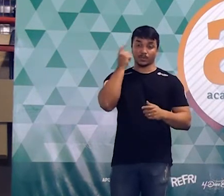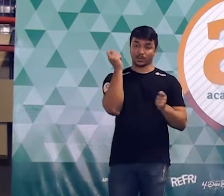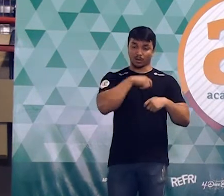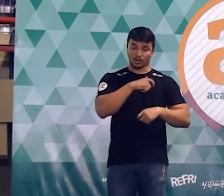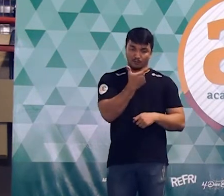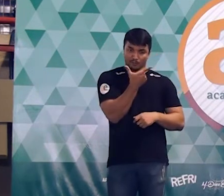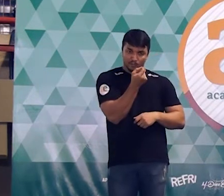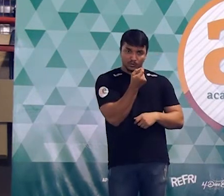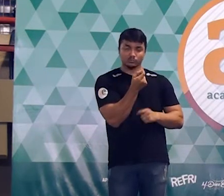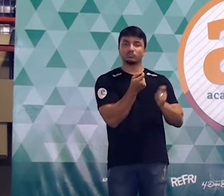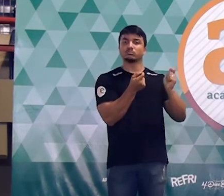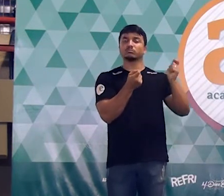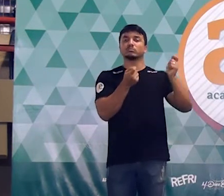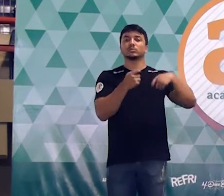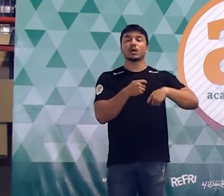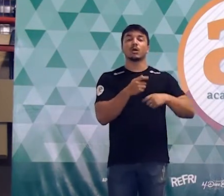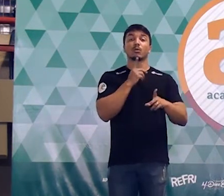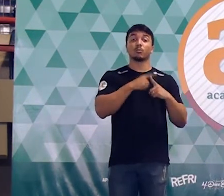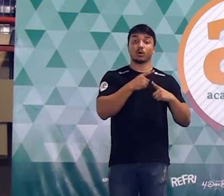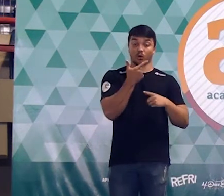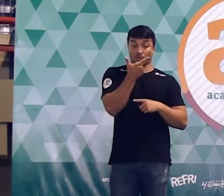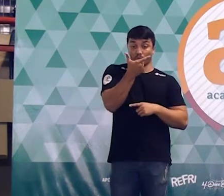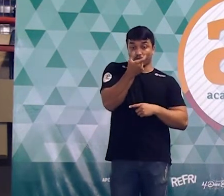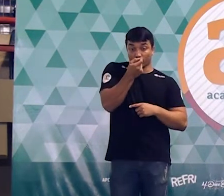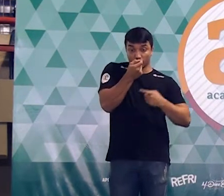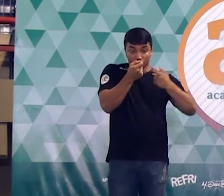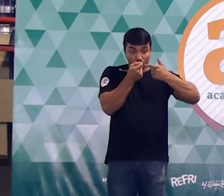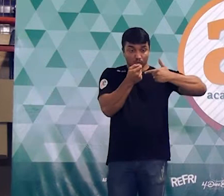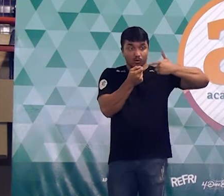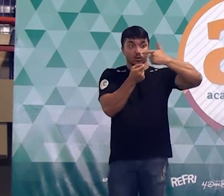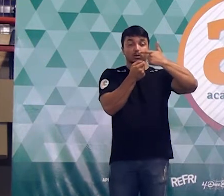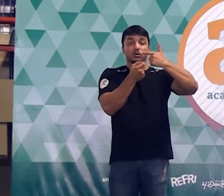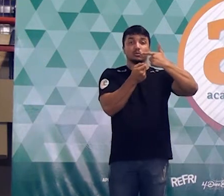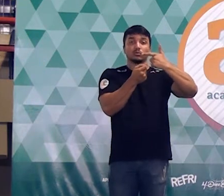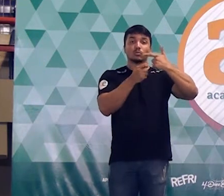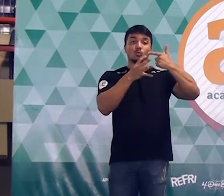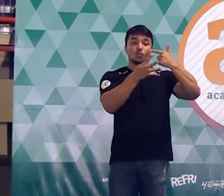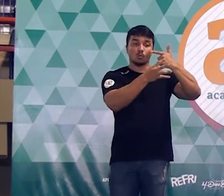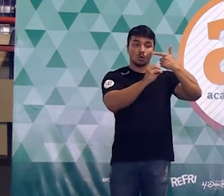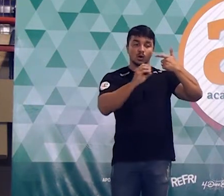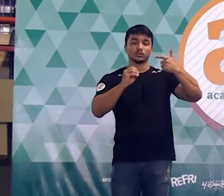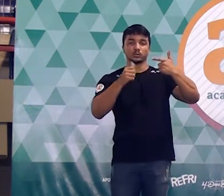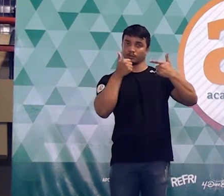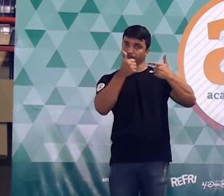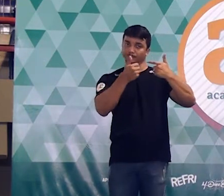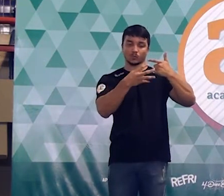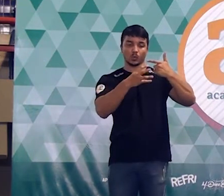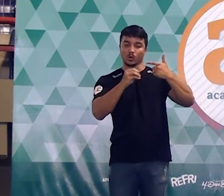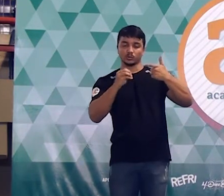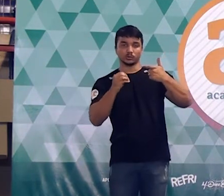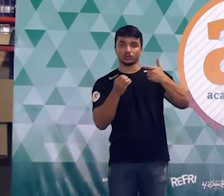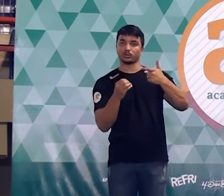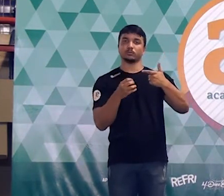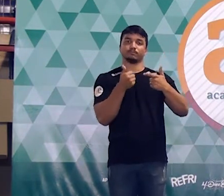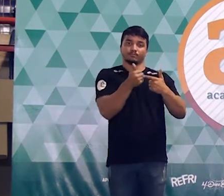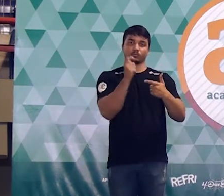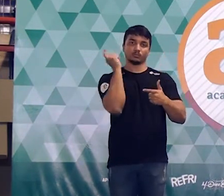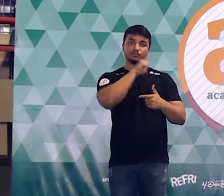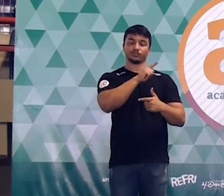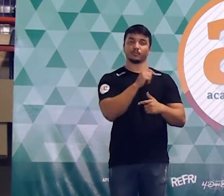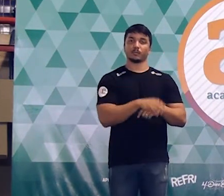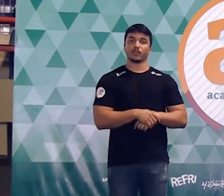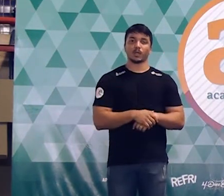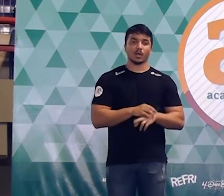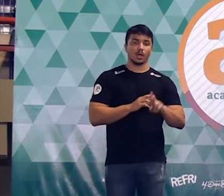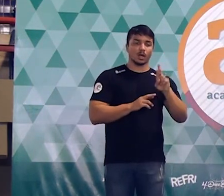ser vinte? Podia. Porque vinte ao quadrado dá quatrocentos. Quatrocentos é menor do que oitocentos. Ah,